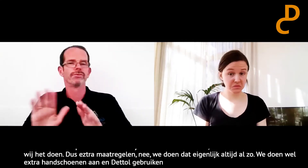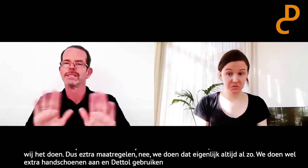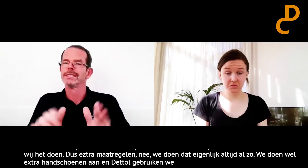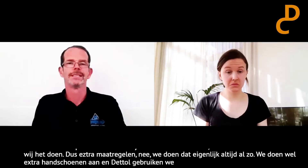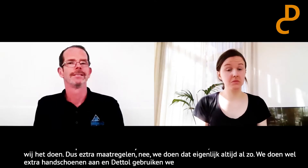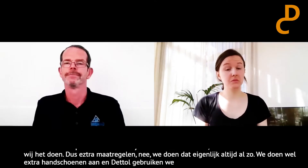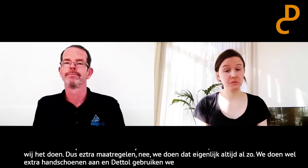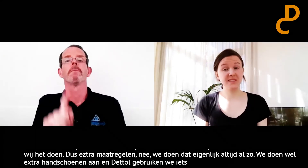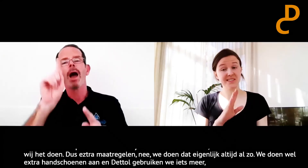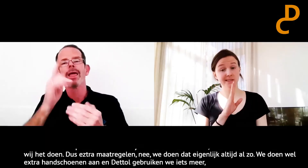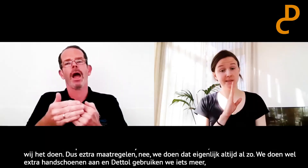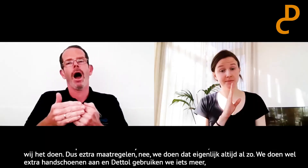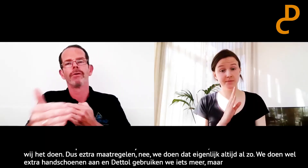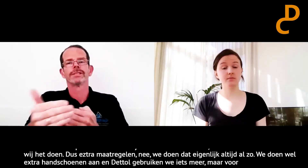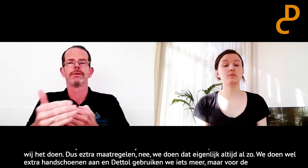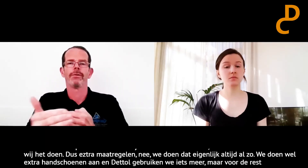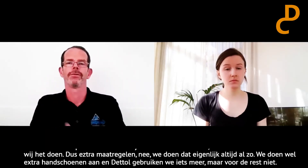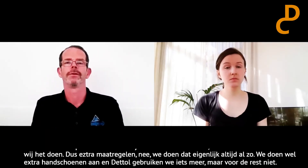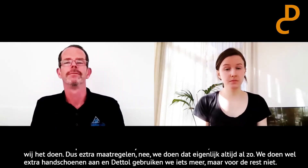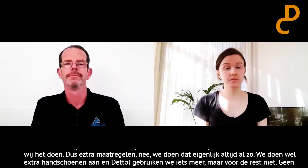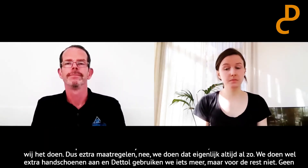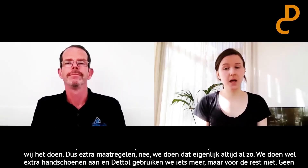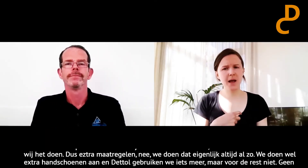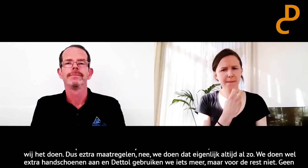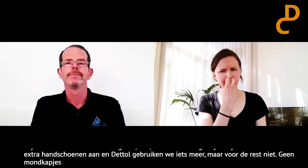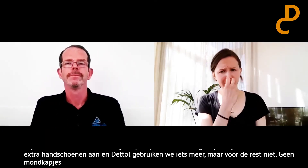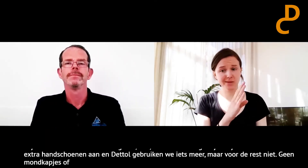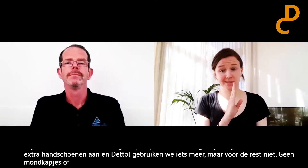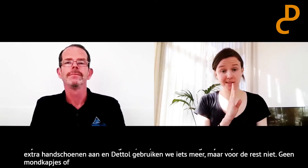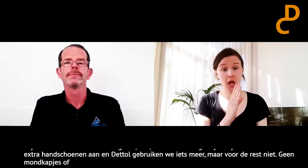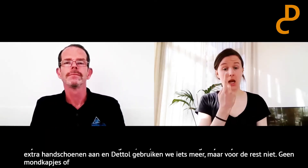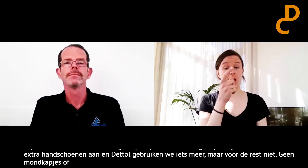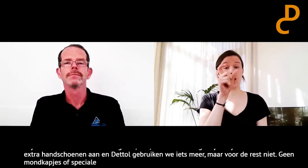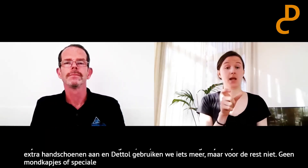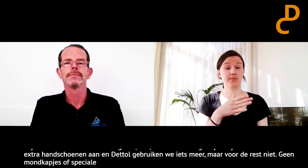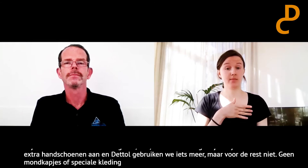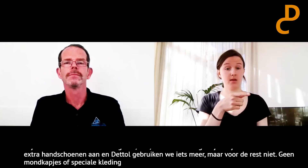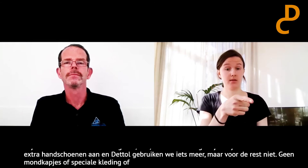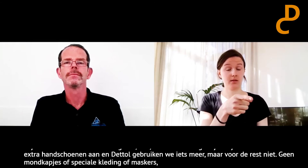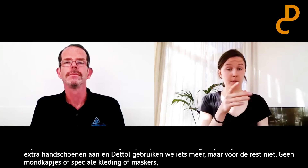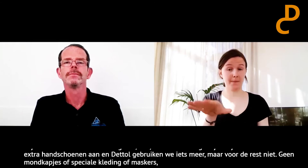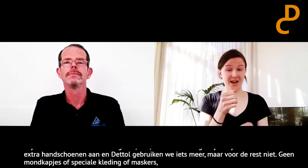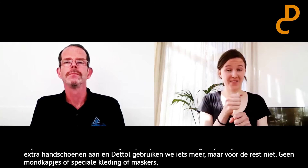mondkapjes of maskers of speciale kleding. Maar afstand natuurlijk houden we wel. Nou ja, en ik ben benieuwd.